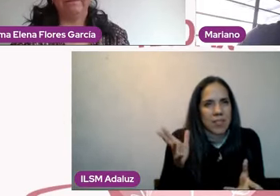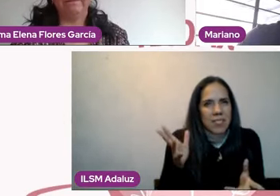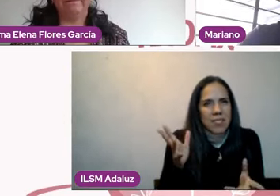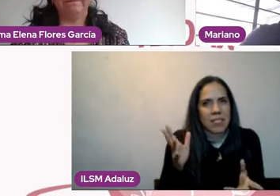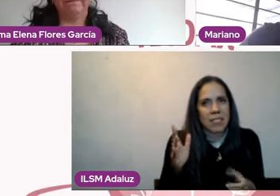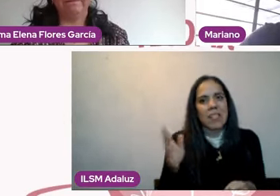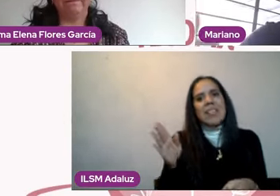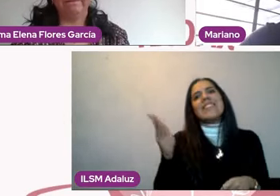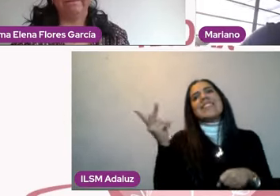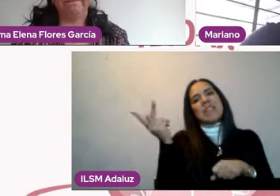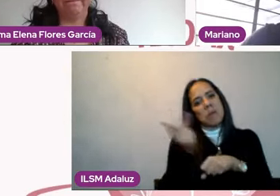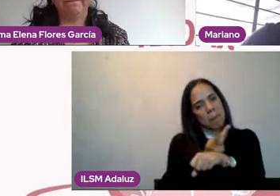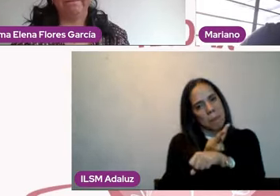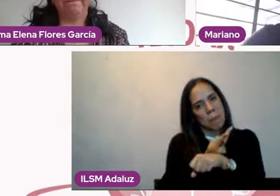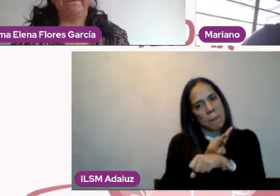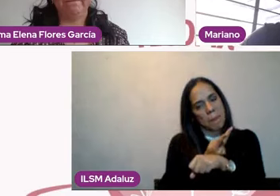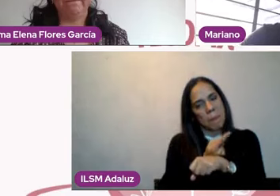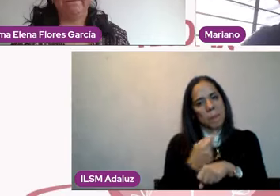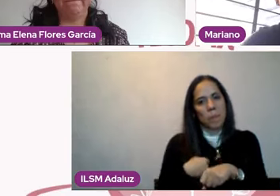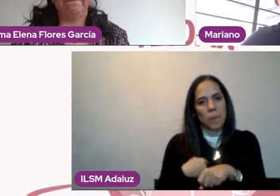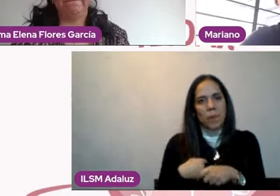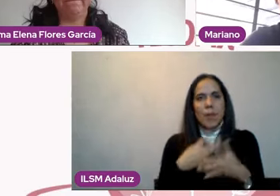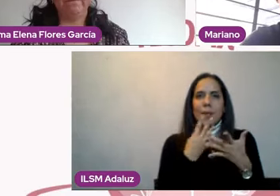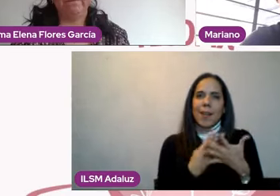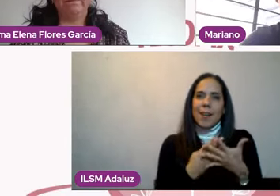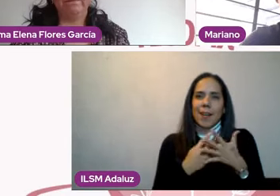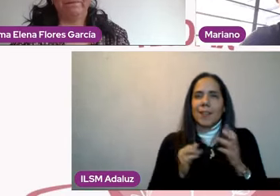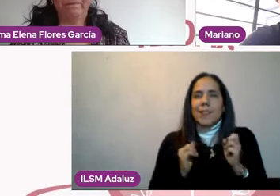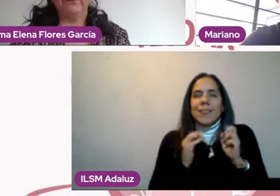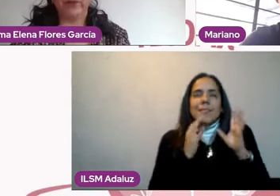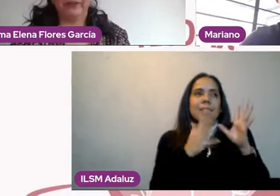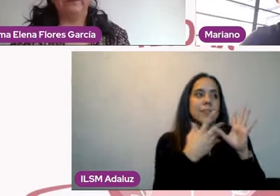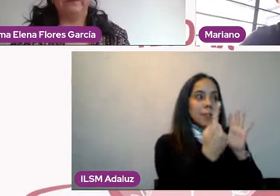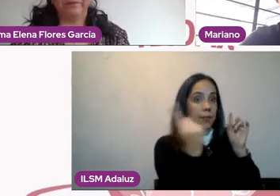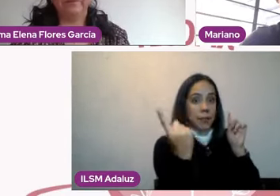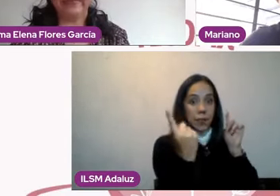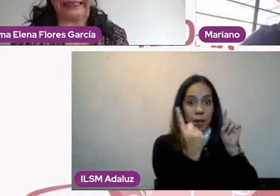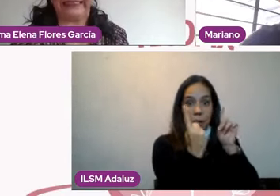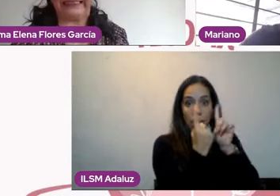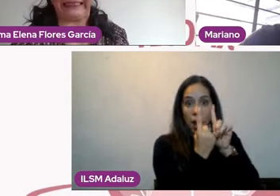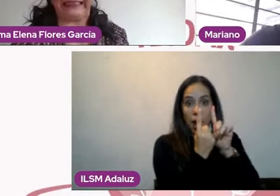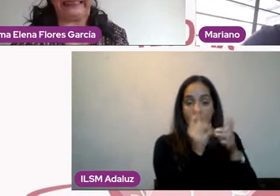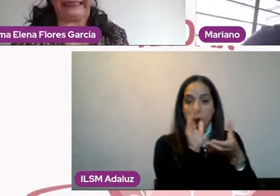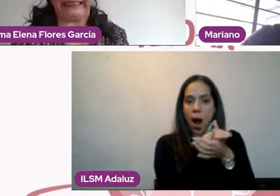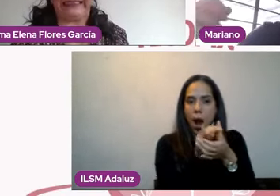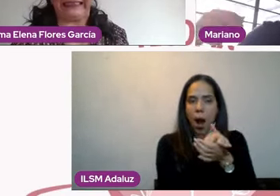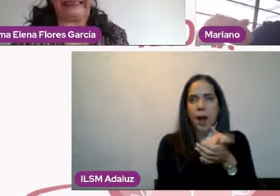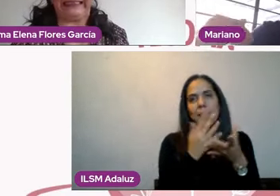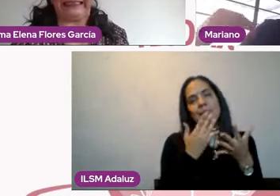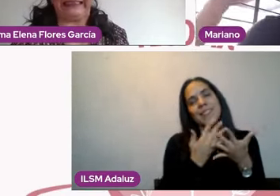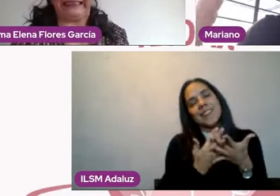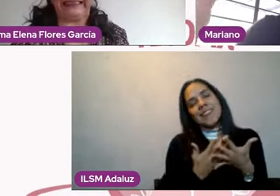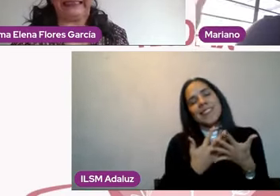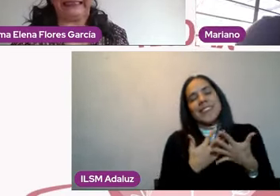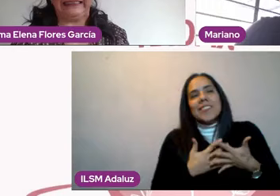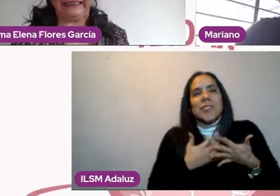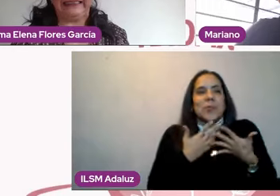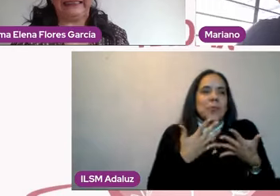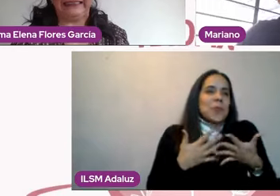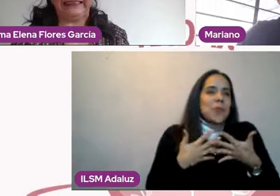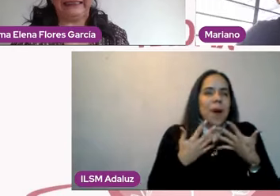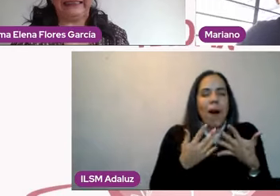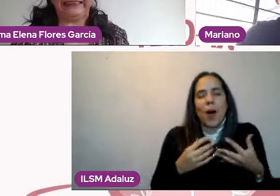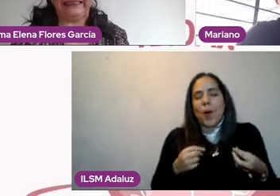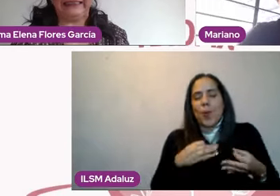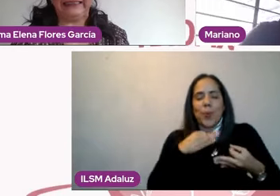a ocurrir es que yo voy a llegar con una expectativa específica de esta pareja esperando que voy a vivir